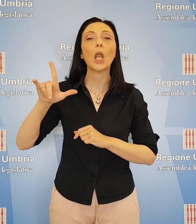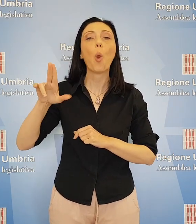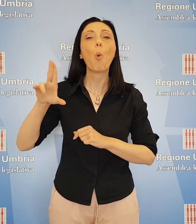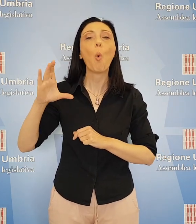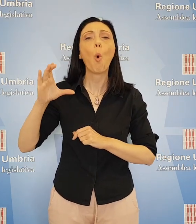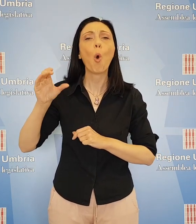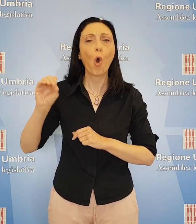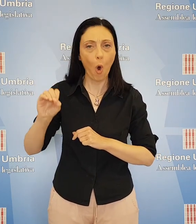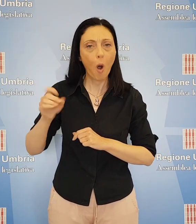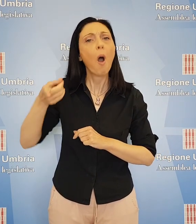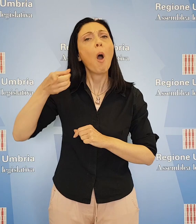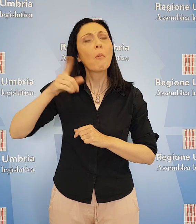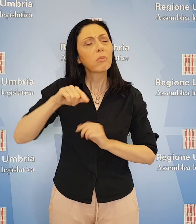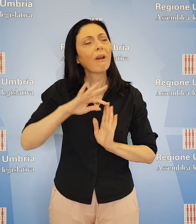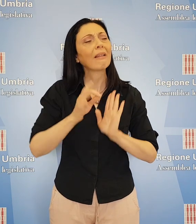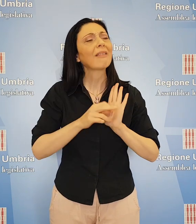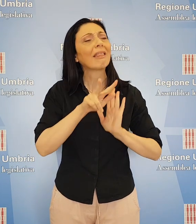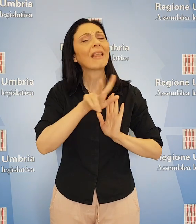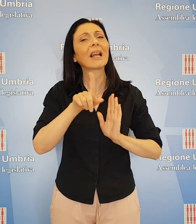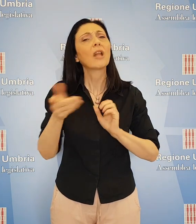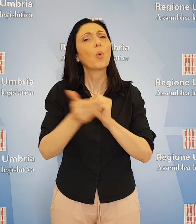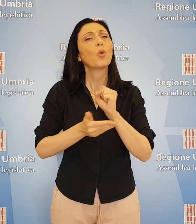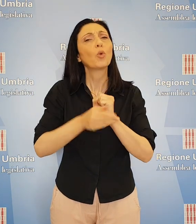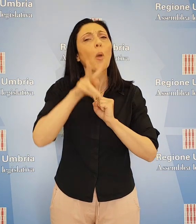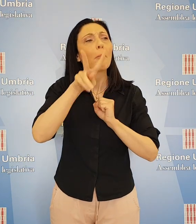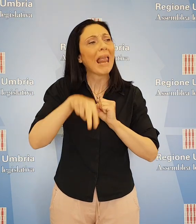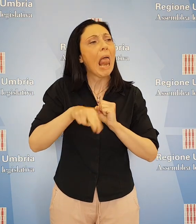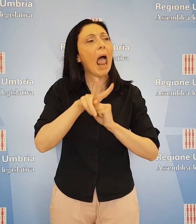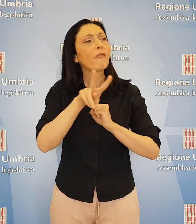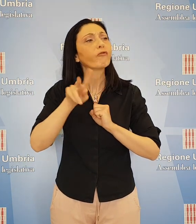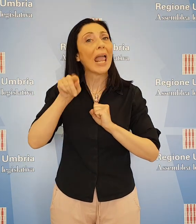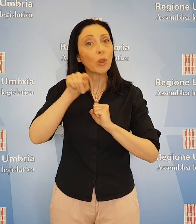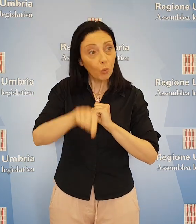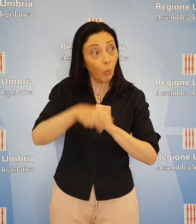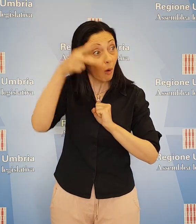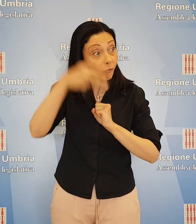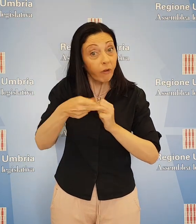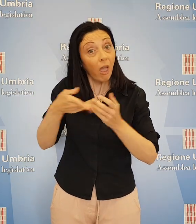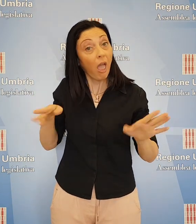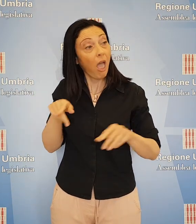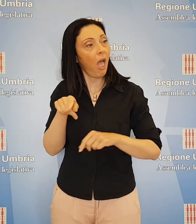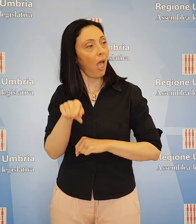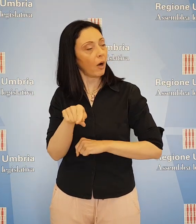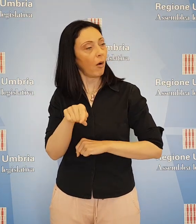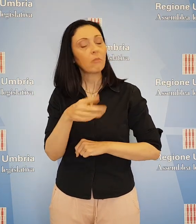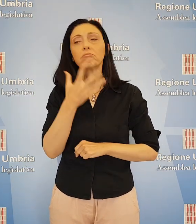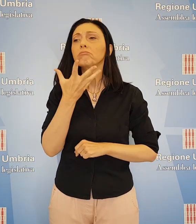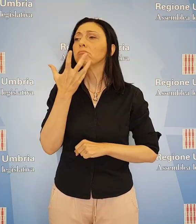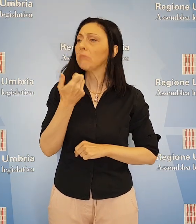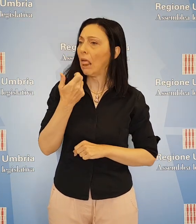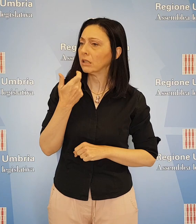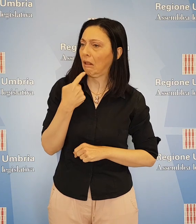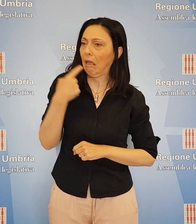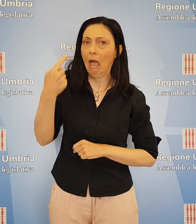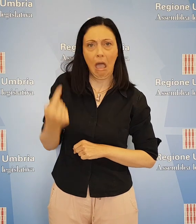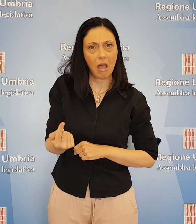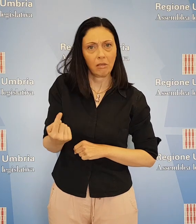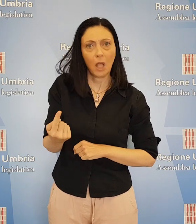data del 30 luglio 2021 per l'apertura dello svincolo stesso. L'assessore Melasec ha garantito che entro il